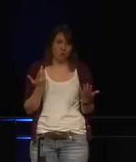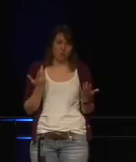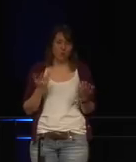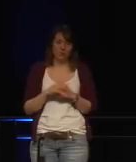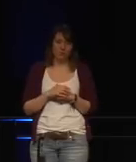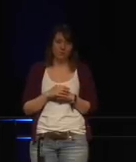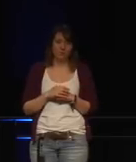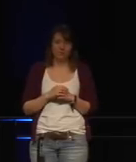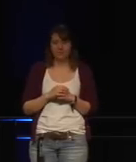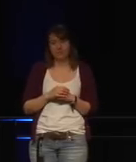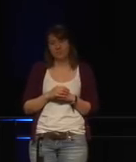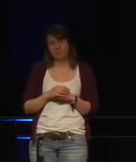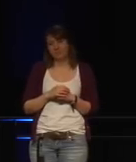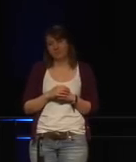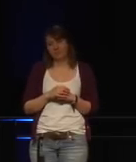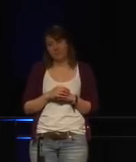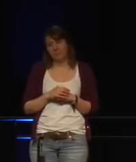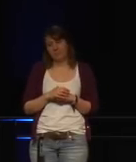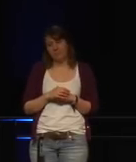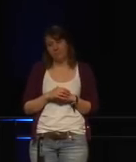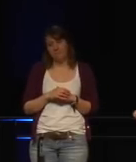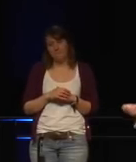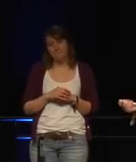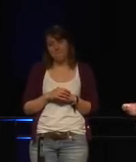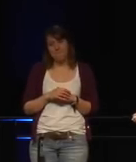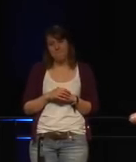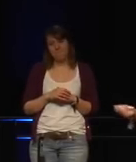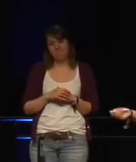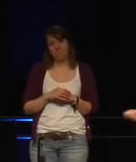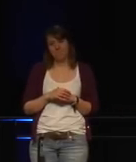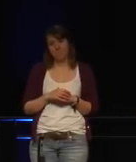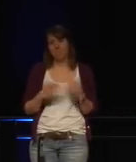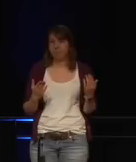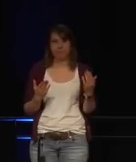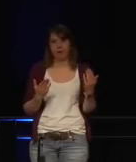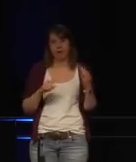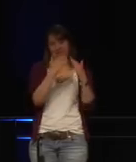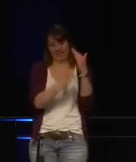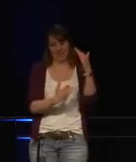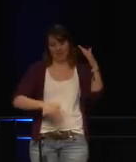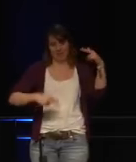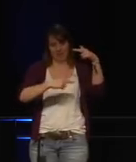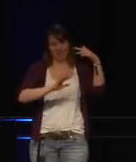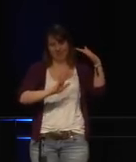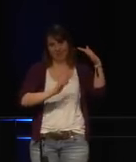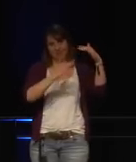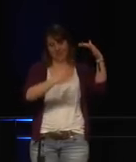VKI, die Norweger und das FBI, das amerikanische Federal Bureau of Investigation.